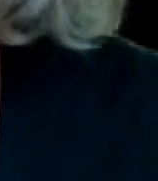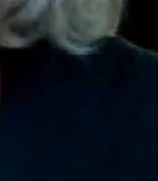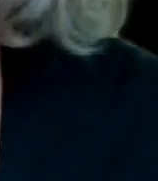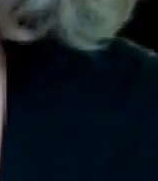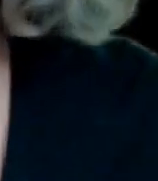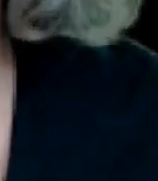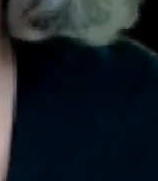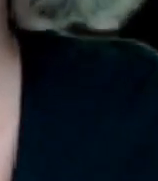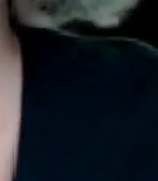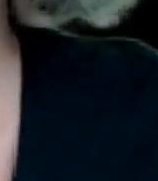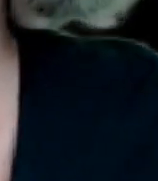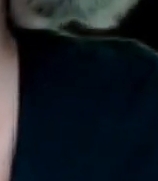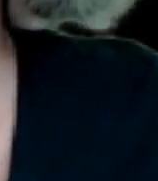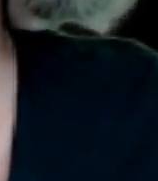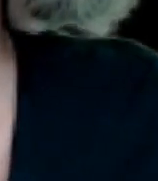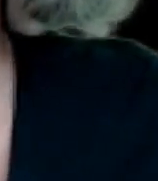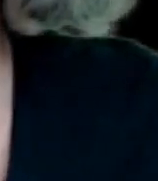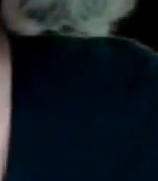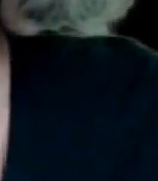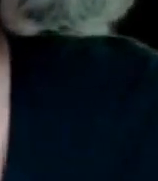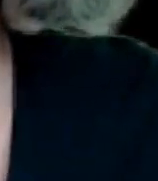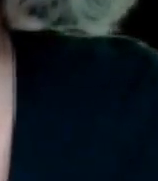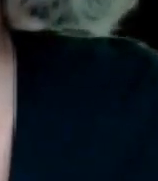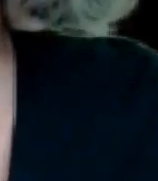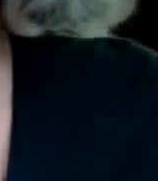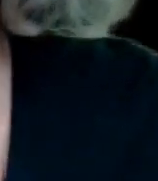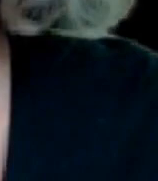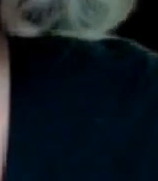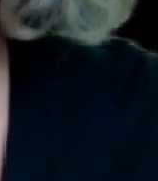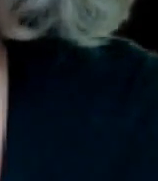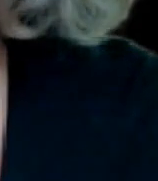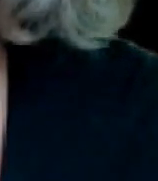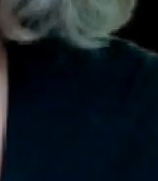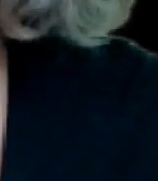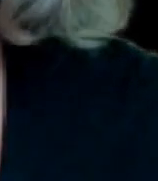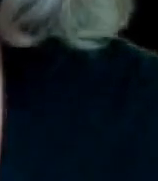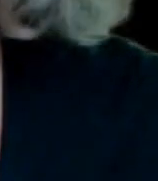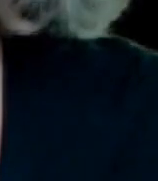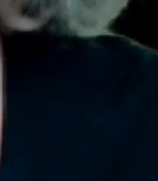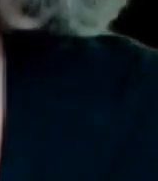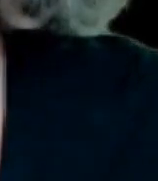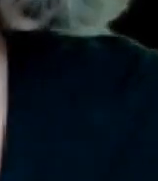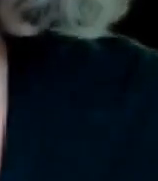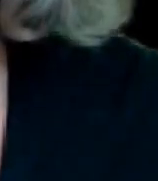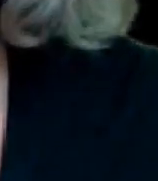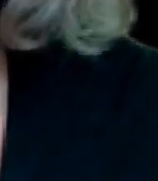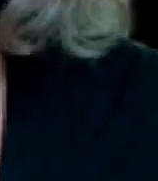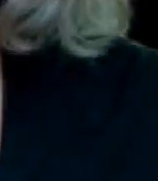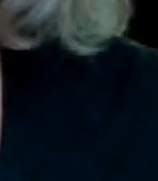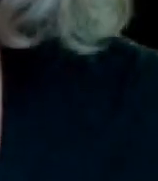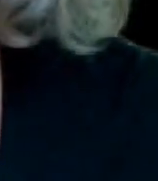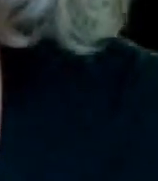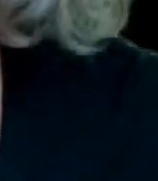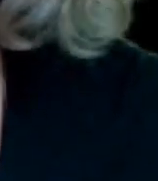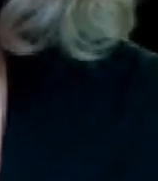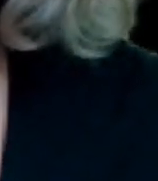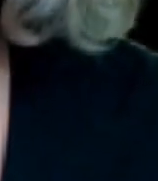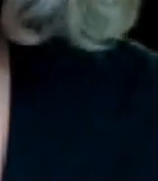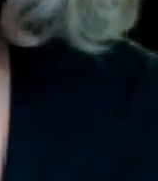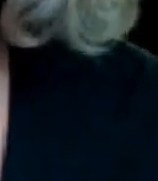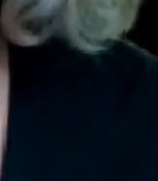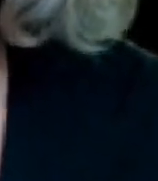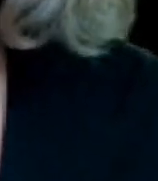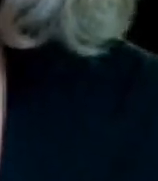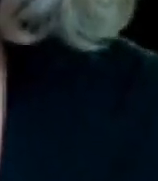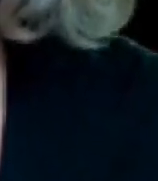población es de menos del 1% de la población controla toda la economía de todo el planeta y lo que